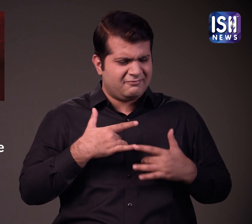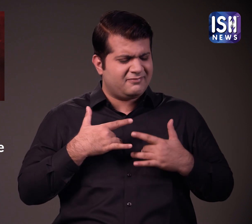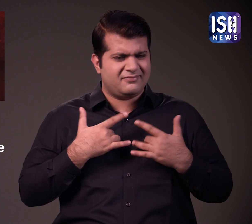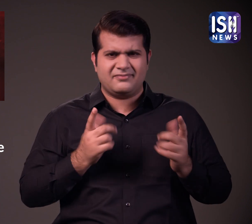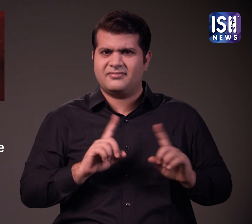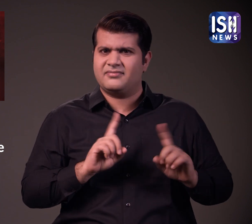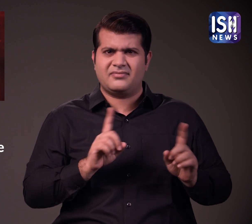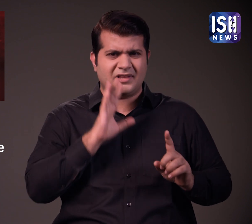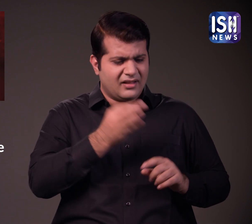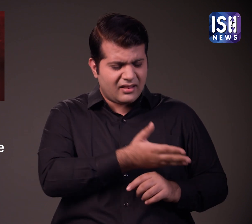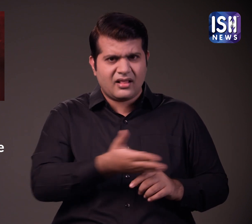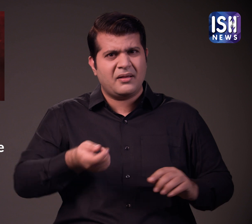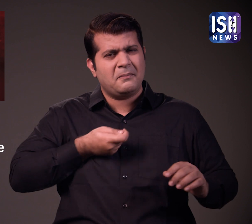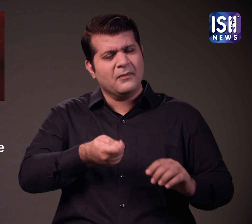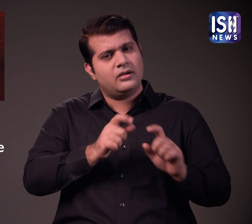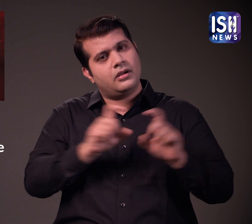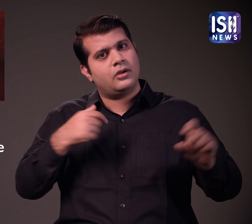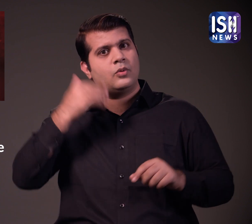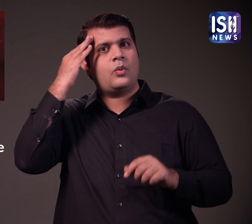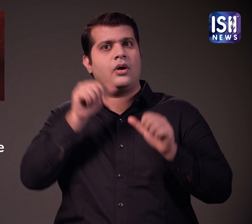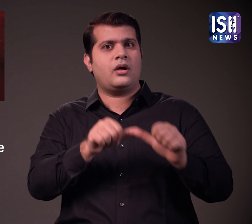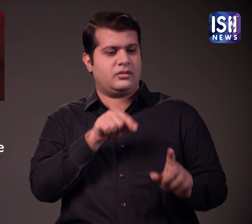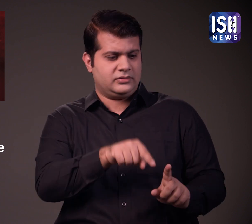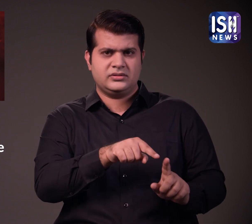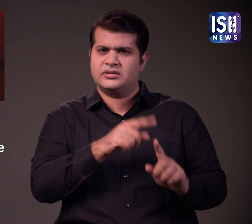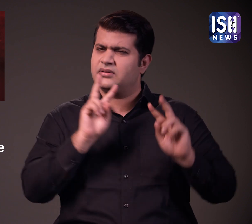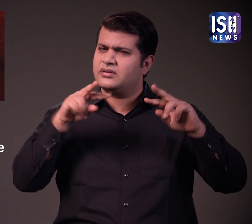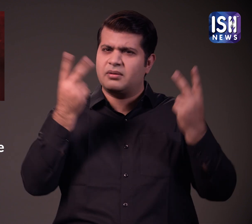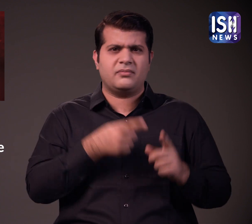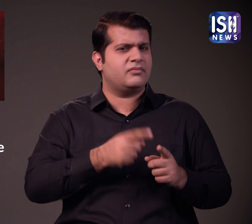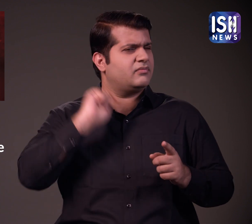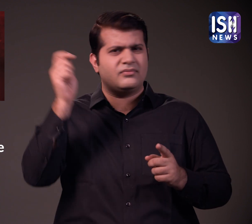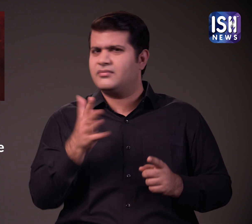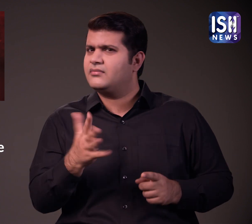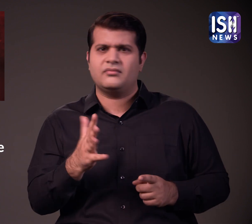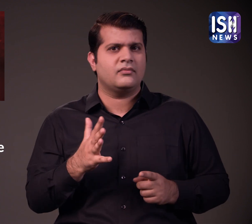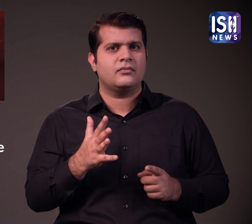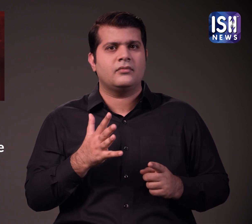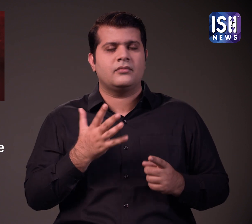तब रूप कुमार ने अपना काम किया लेकिन उन्हें यकीन था कि ये एक हत्या थी और ना की आत्म हत्या